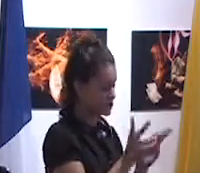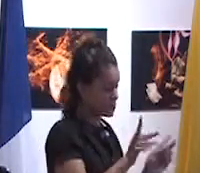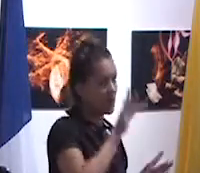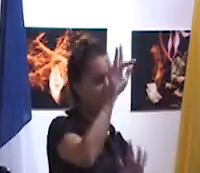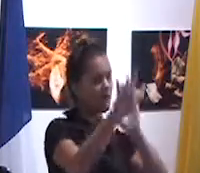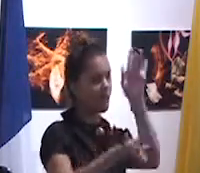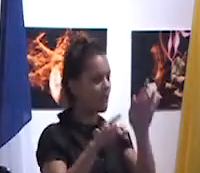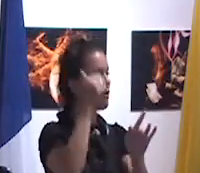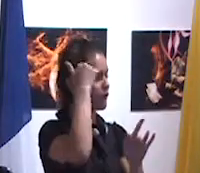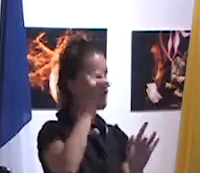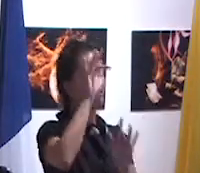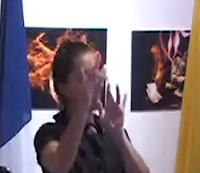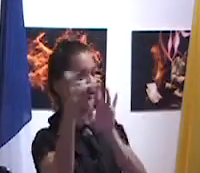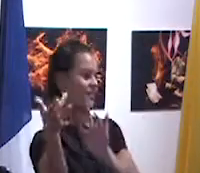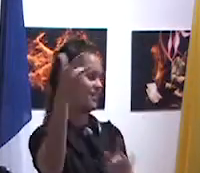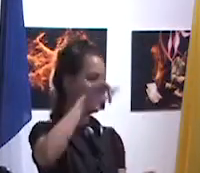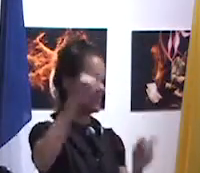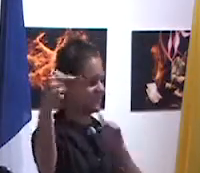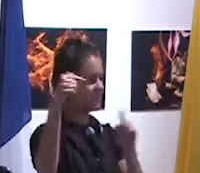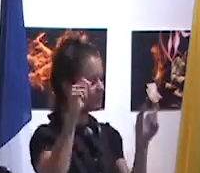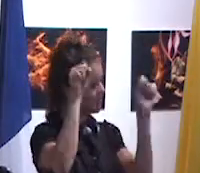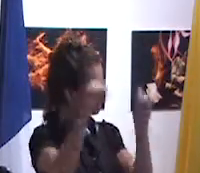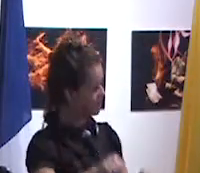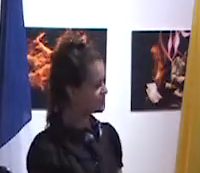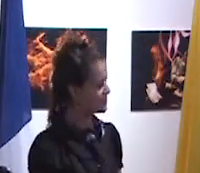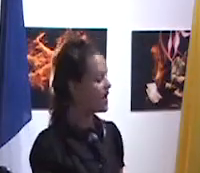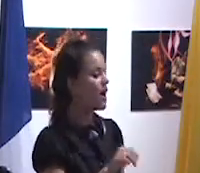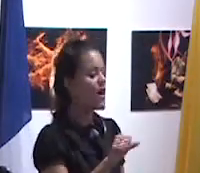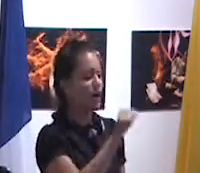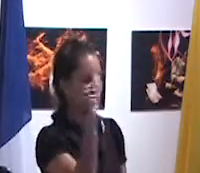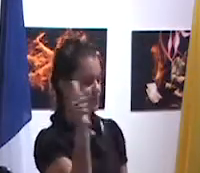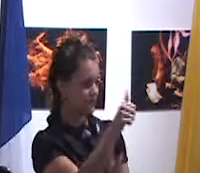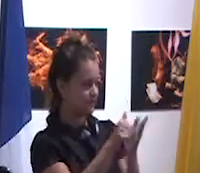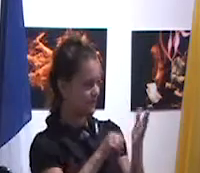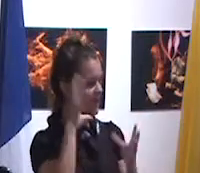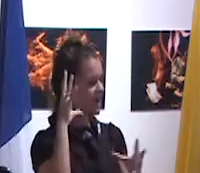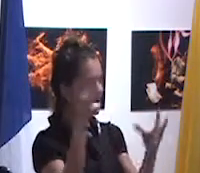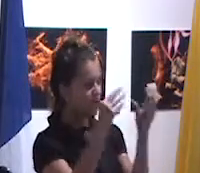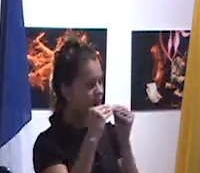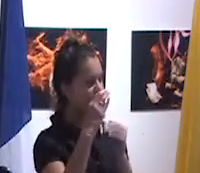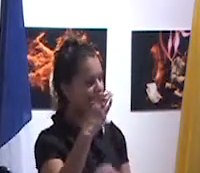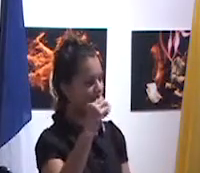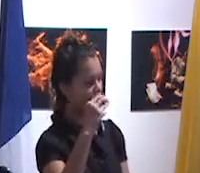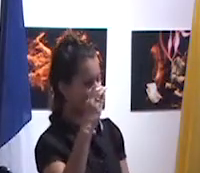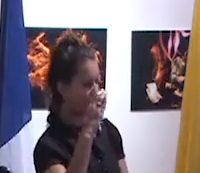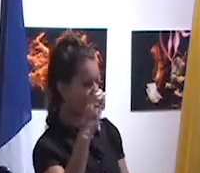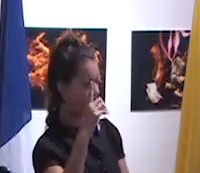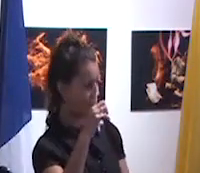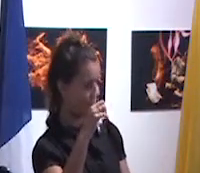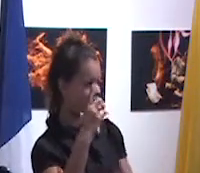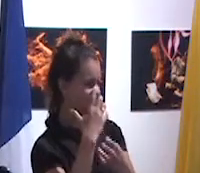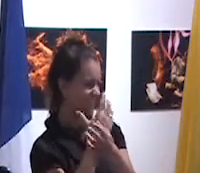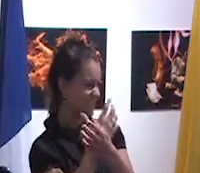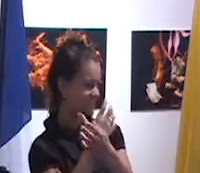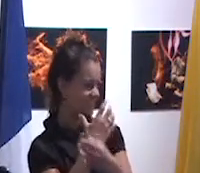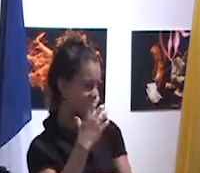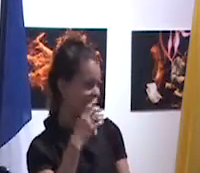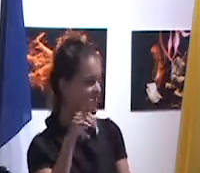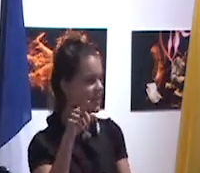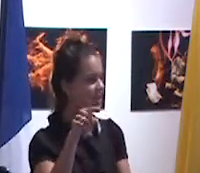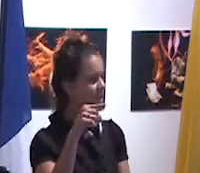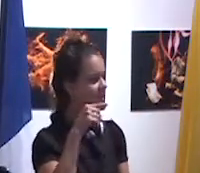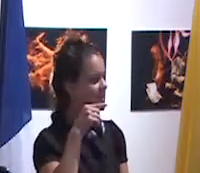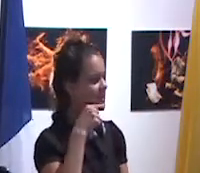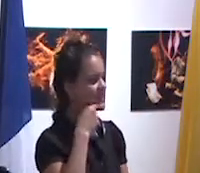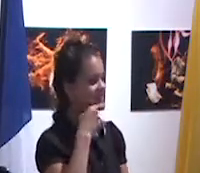Y también un nuevo programa que hemos desarrollado con conciencias que se llama Nueves Redes Científicas. Y que permite a